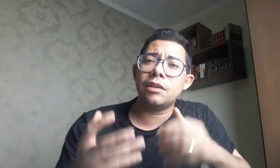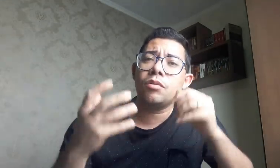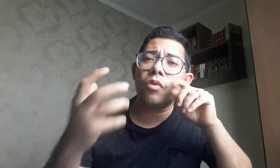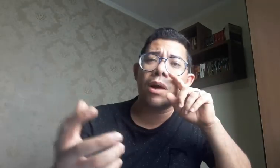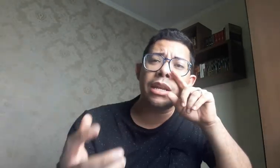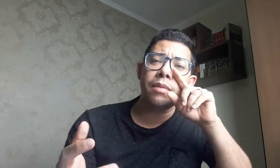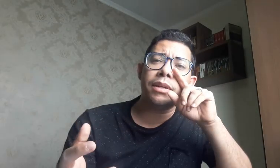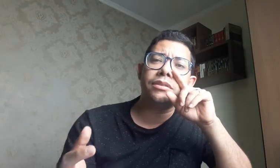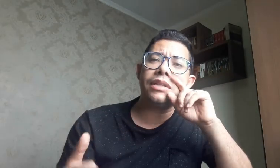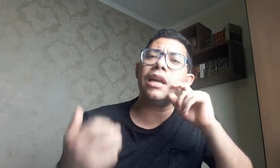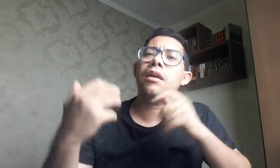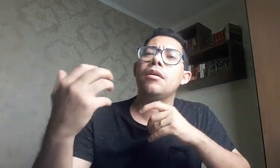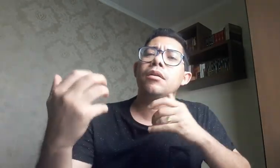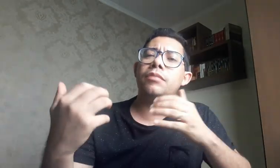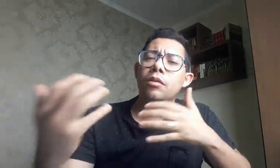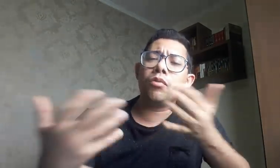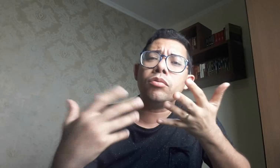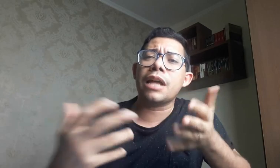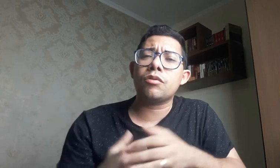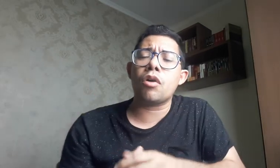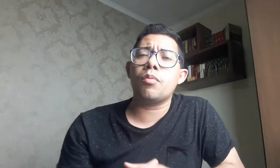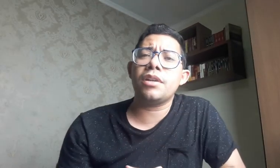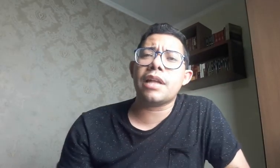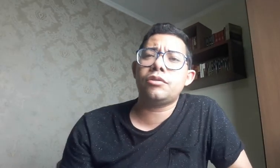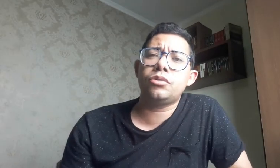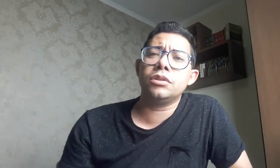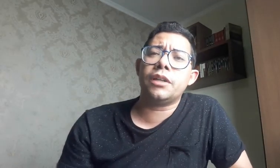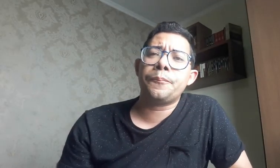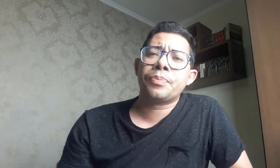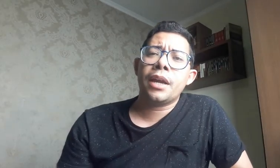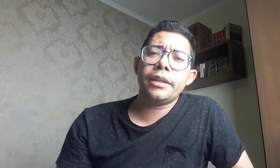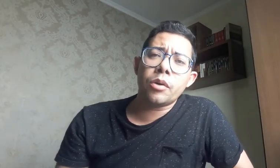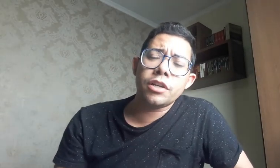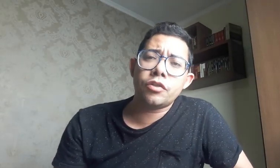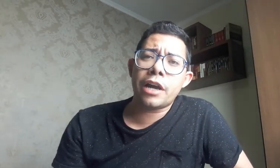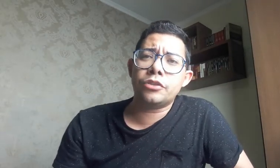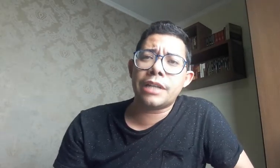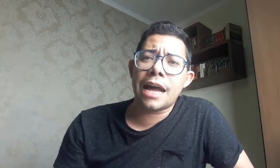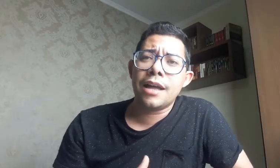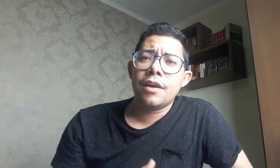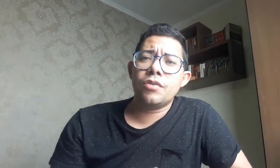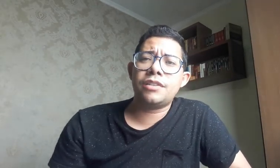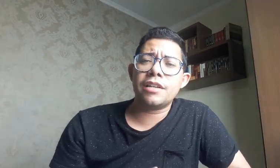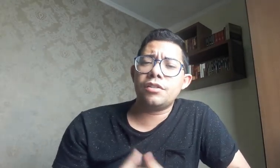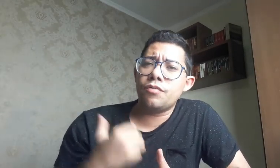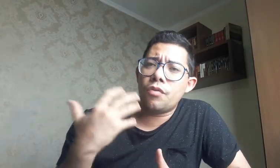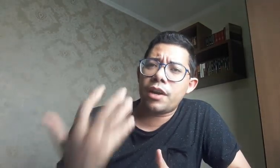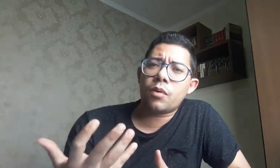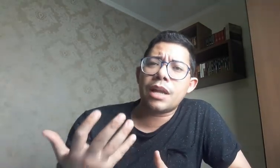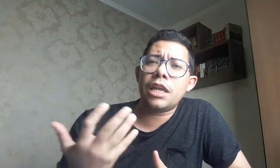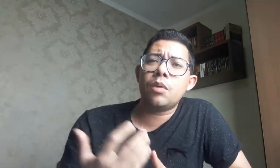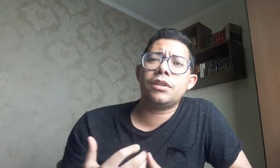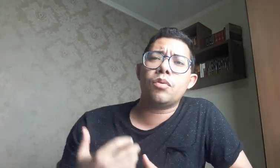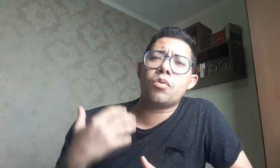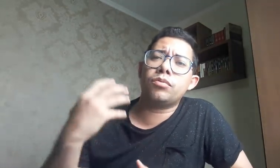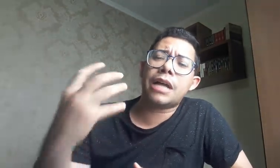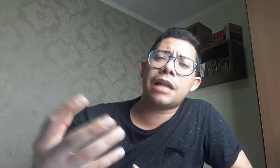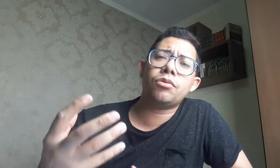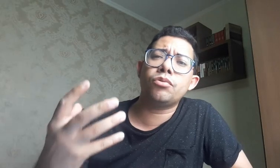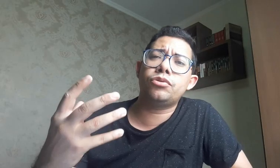com a Libras, né? Tendo contato com a comunidade surda. Então, isso vai ajudar você a desenvolver com a língua, ter um contato com o